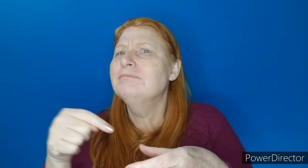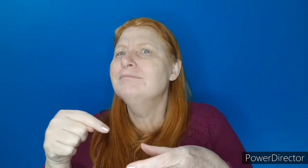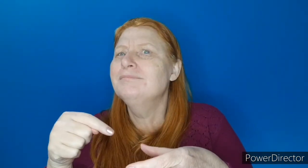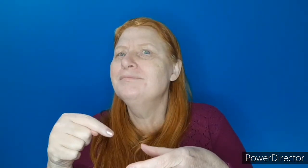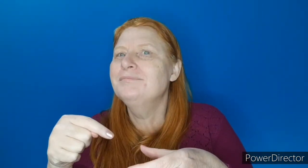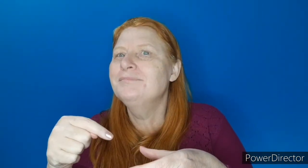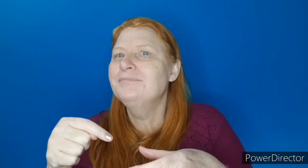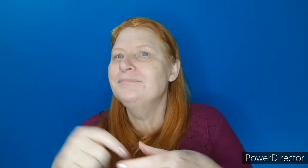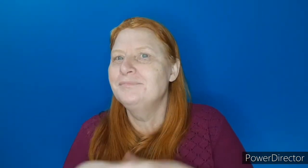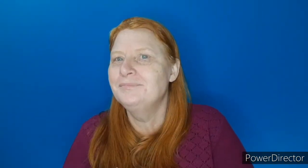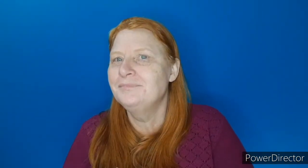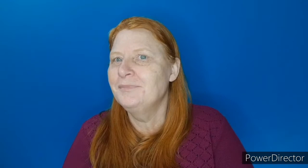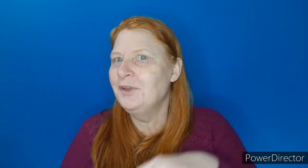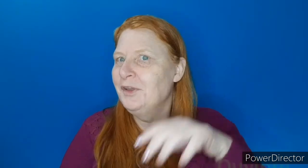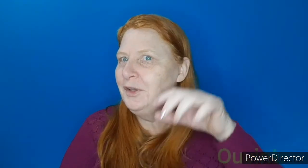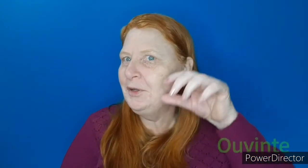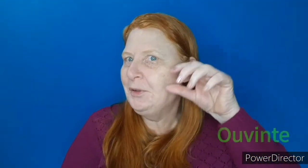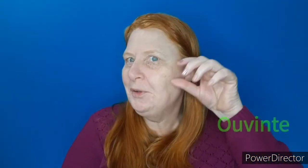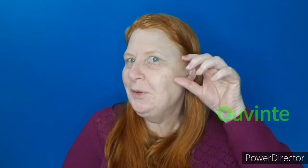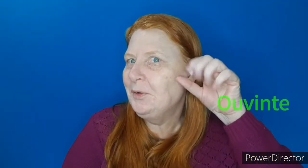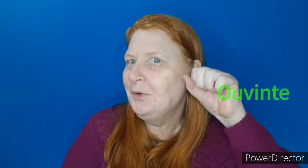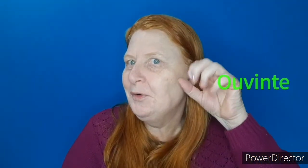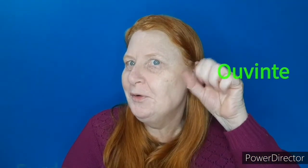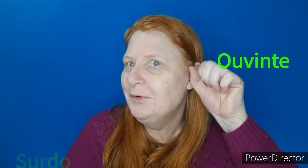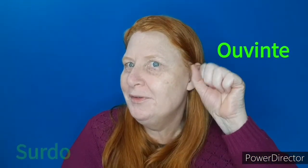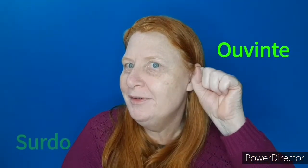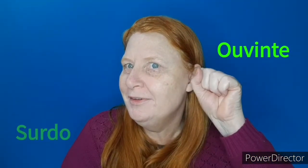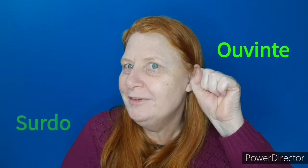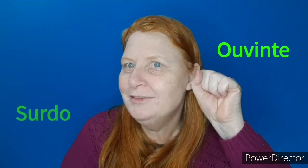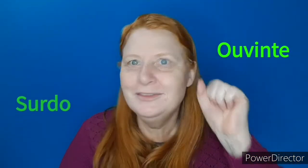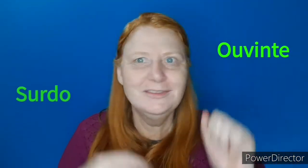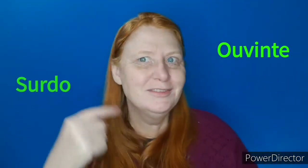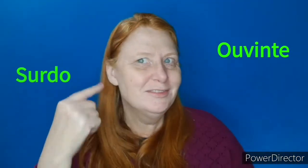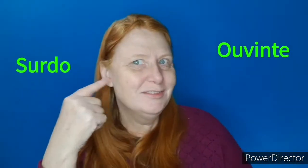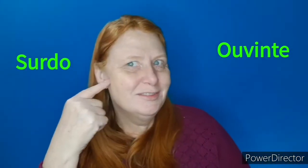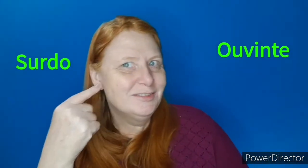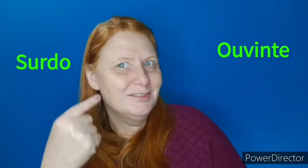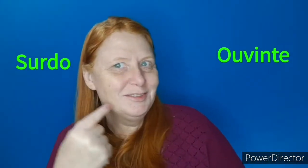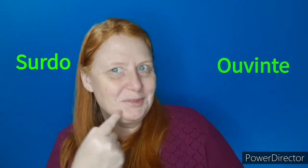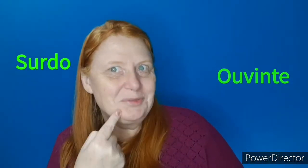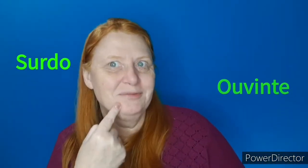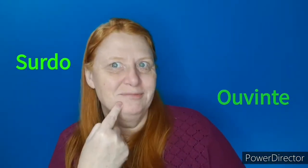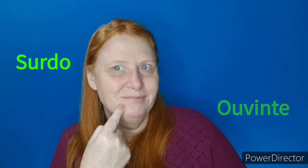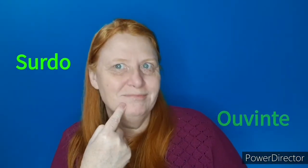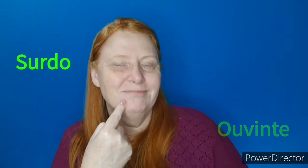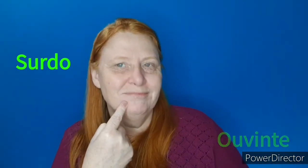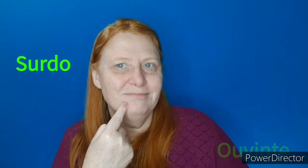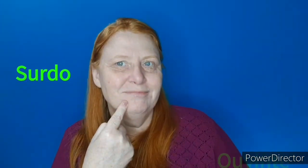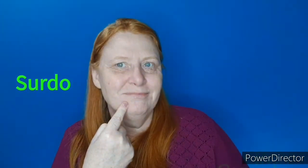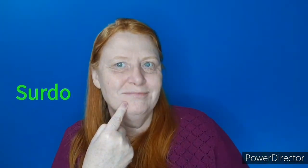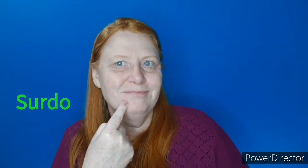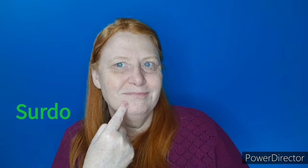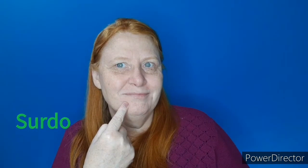ouvintes e surdos, numa sala inclusiva.